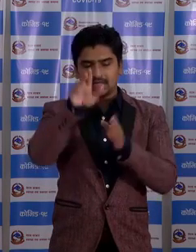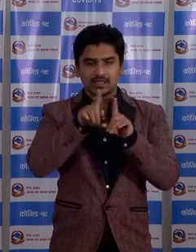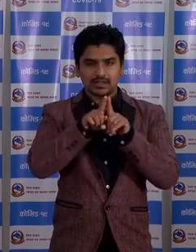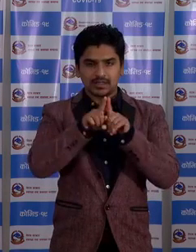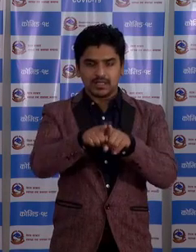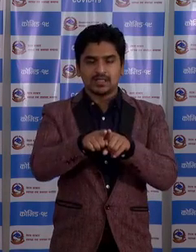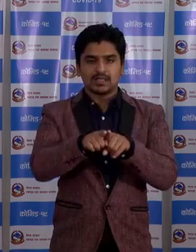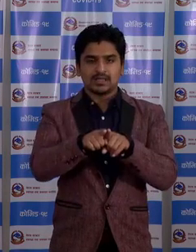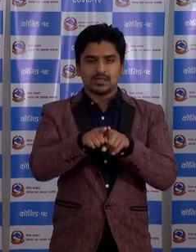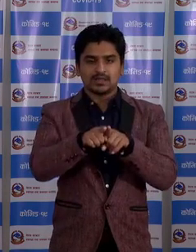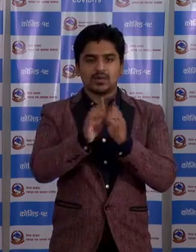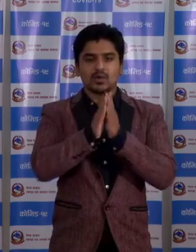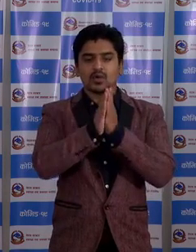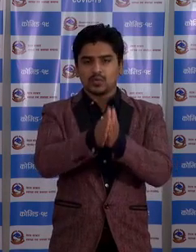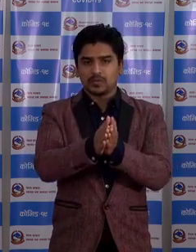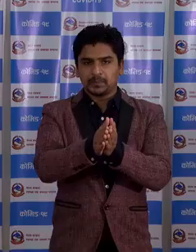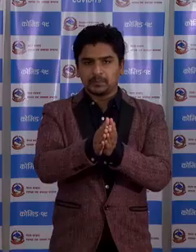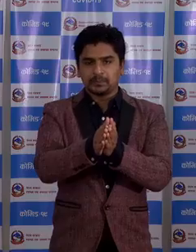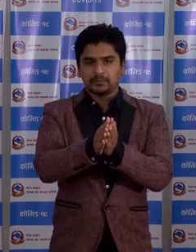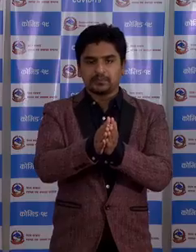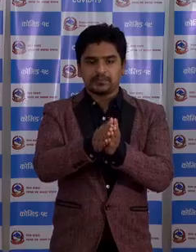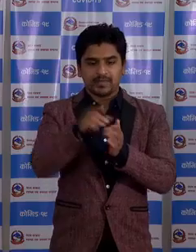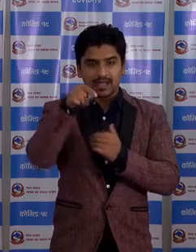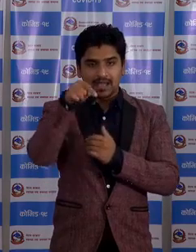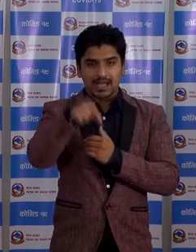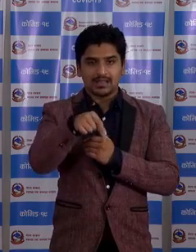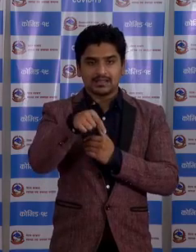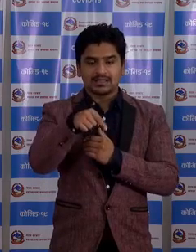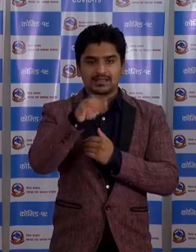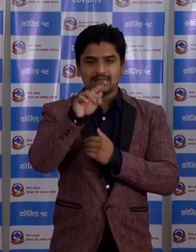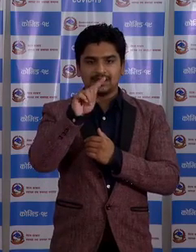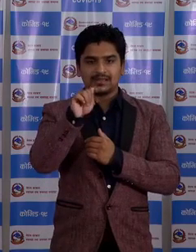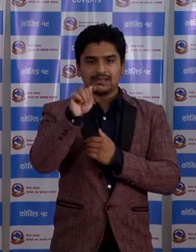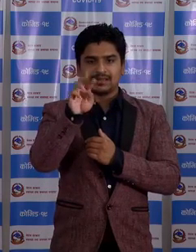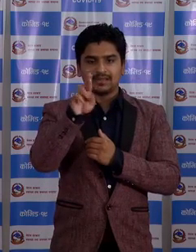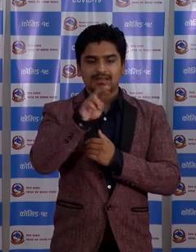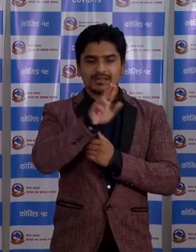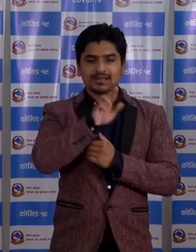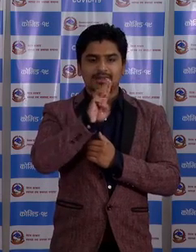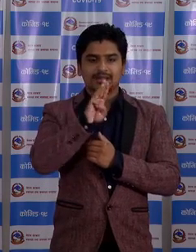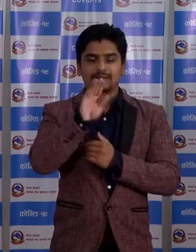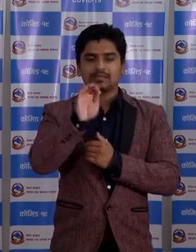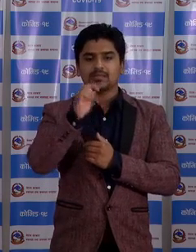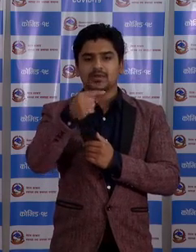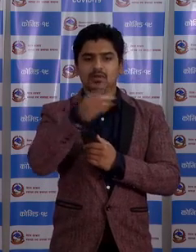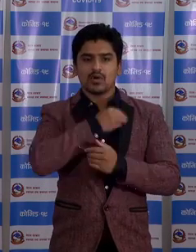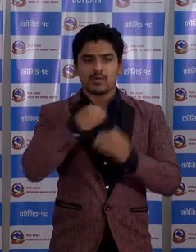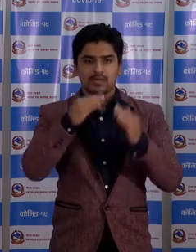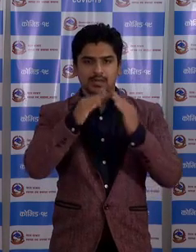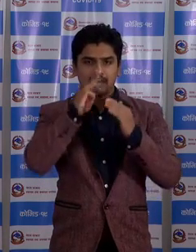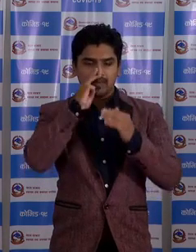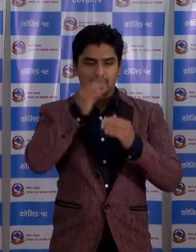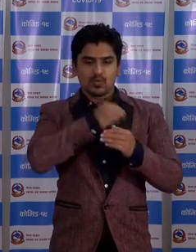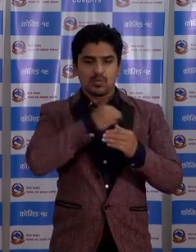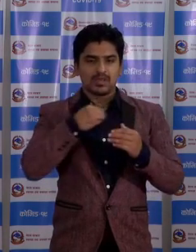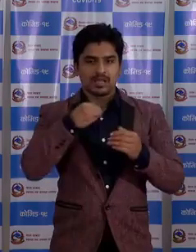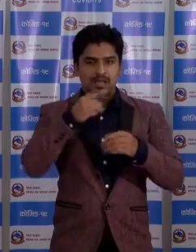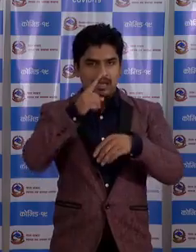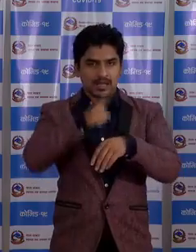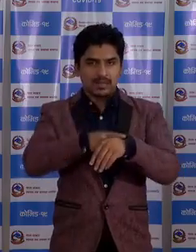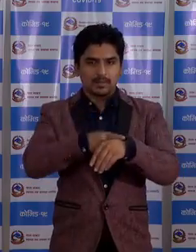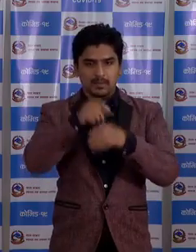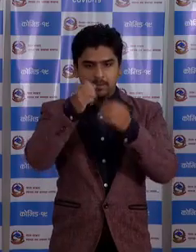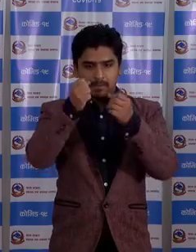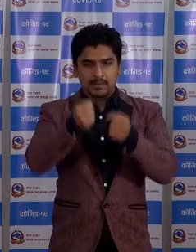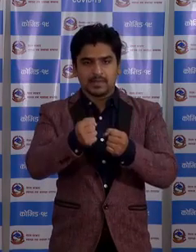स्वहित र अनुरोत पनी। आजै क्रीम्शन अस्पताल मां उपचार को क्रम मां